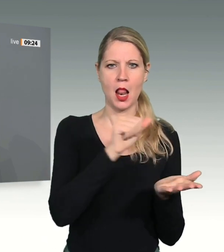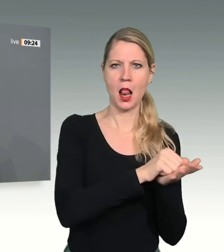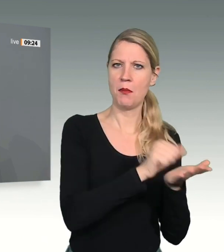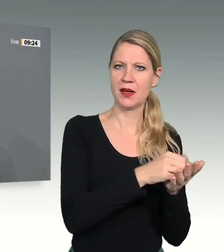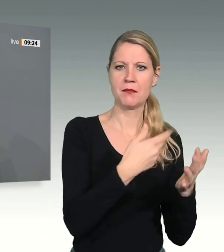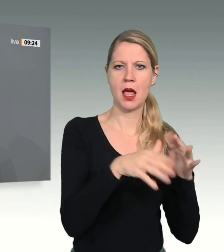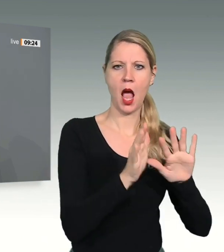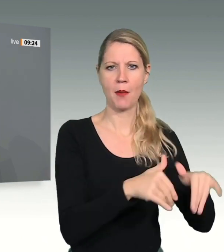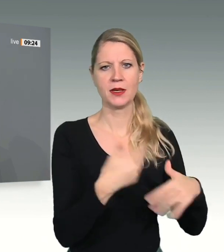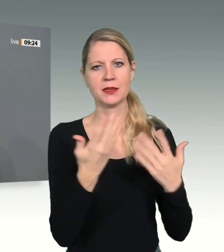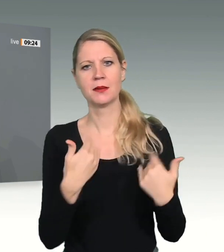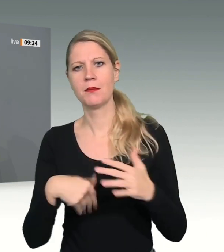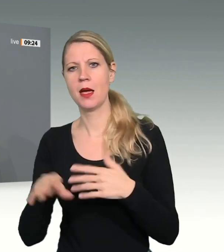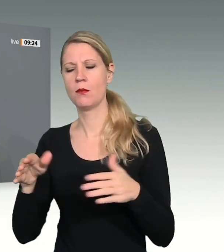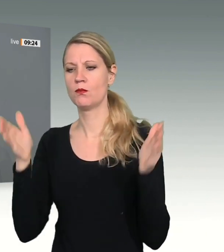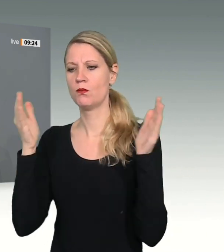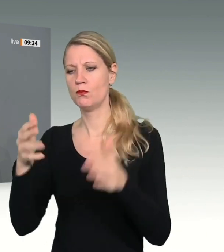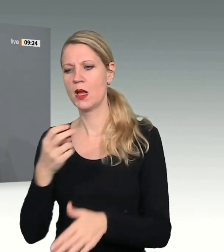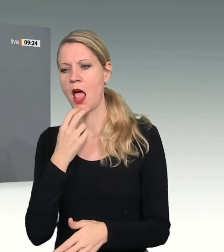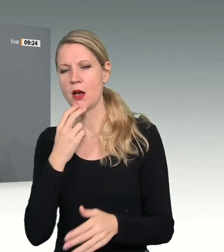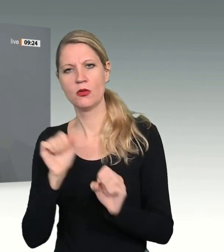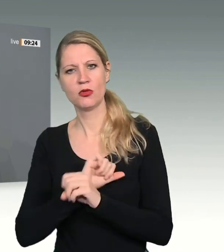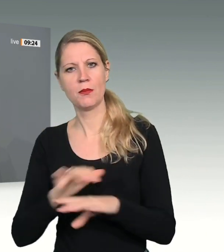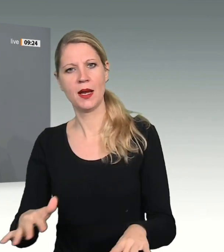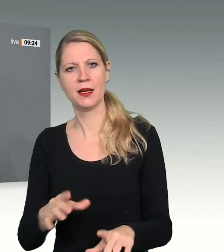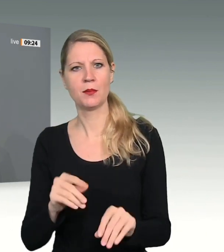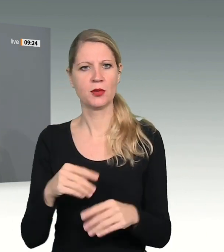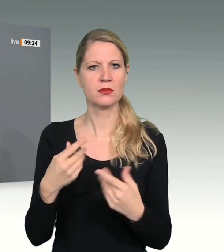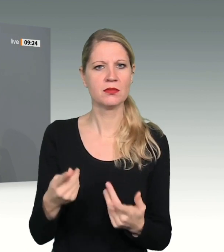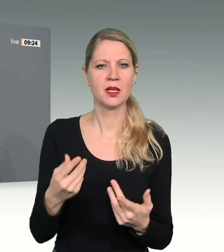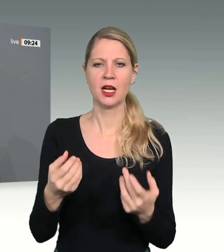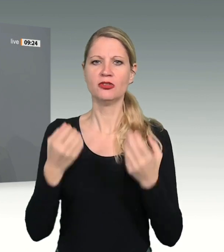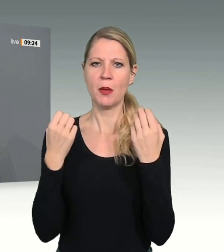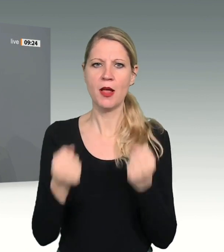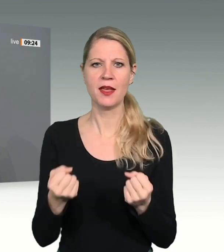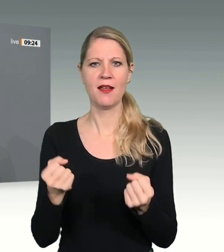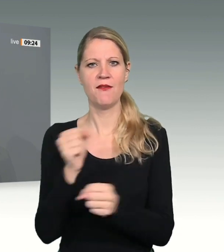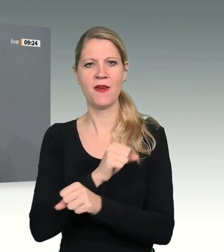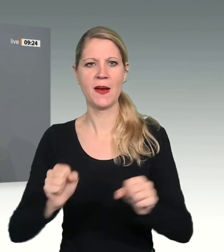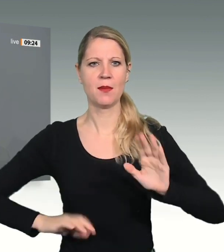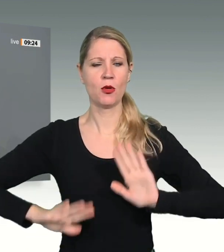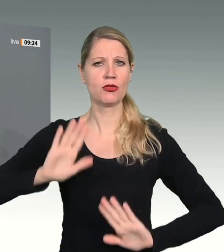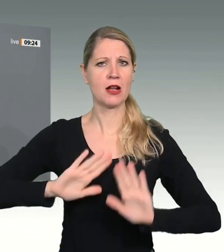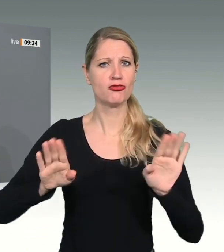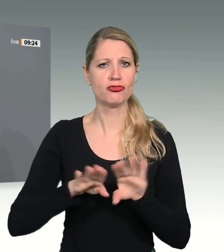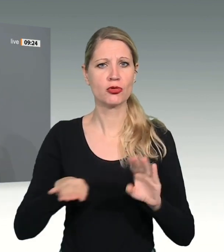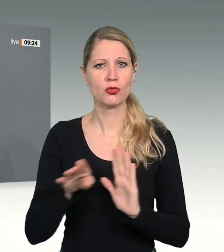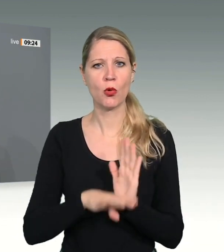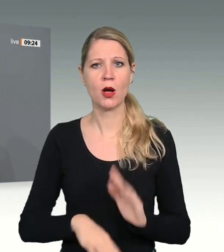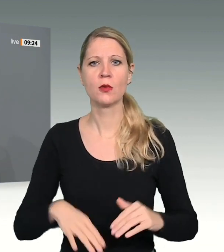freiheitlich-demokratischen Grundordnung, die wir ja fast überall in der Welt, wo es solche Demokratien überhaupt gibt,